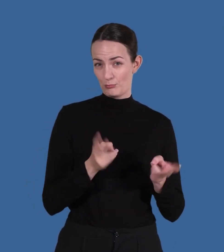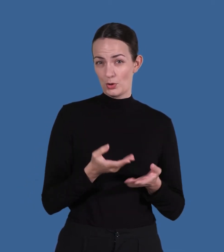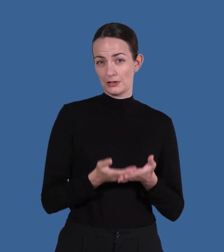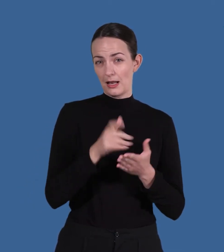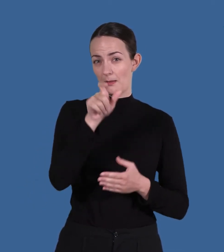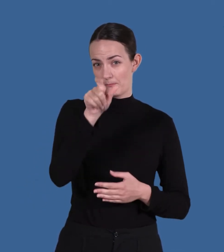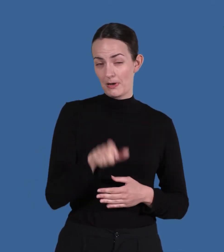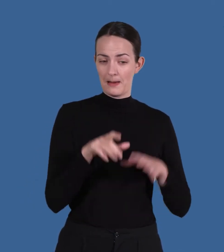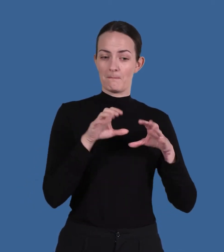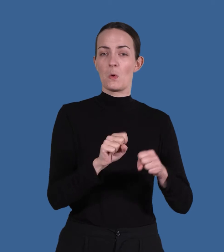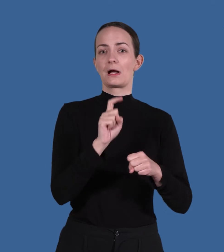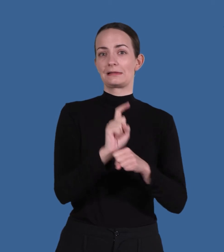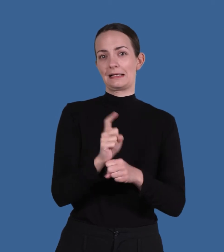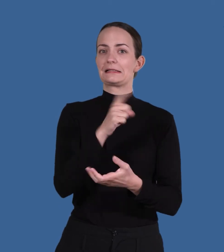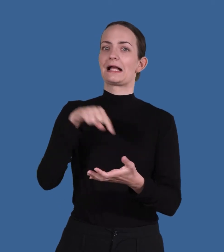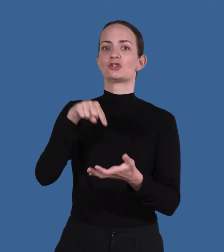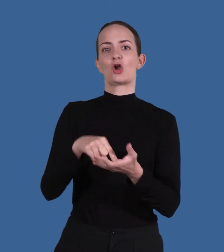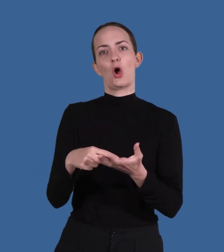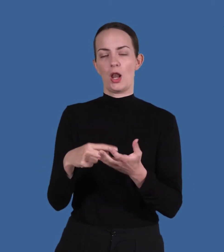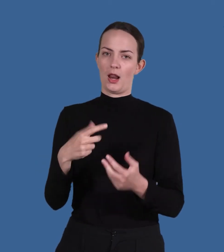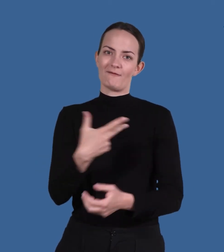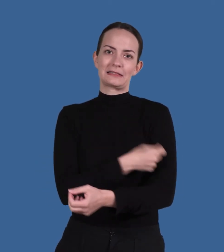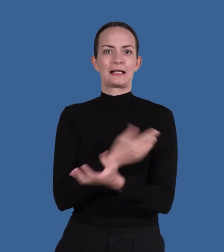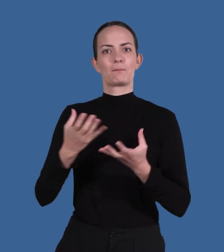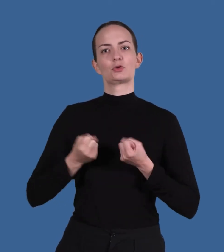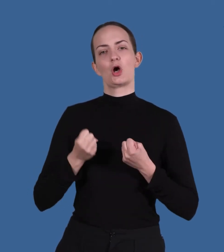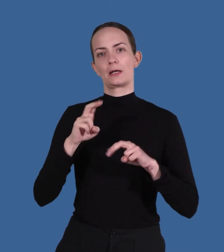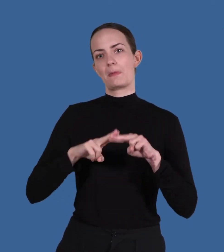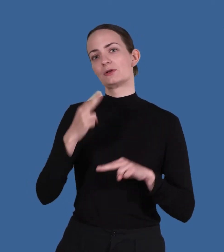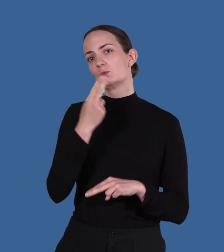Hälsocentralen kan också hjälpa dig att boka tid på central vaccinationsmottagning i Umeå